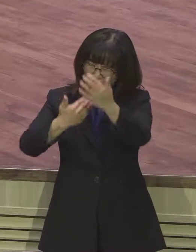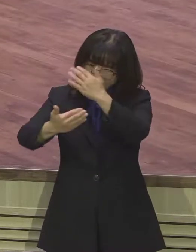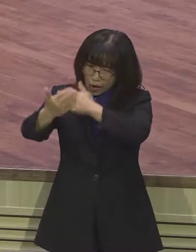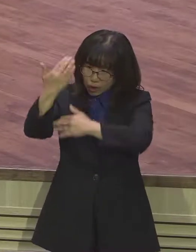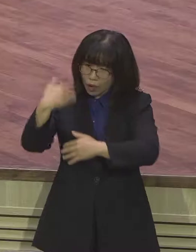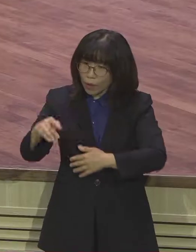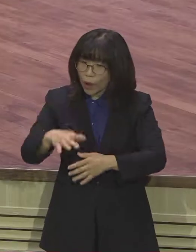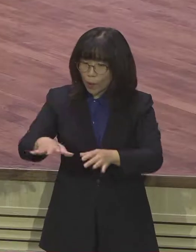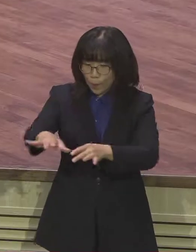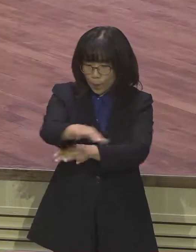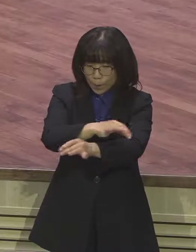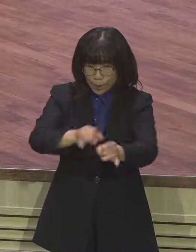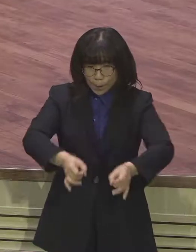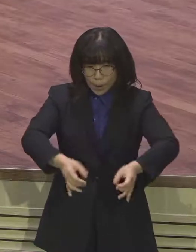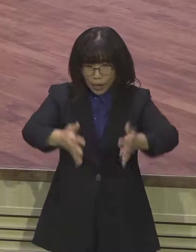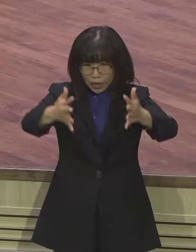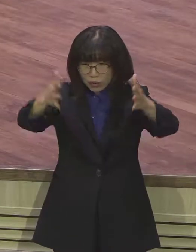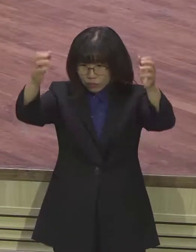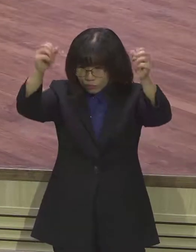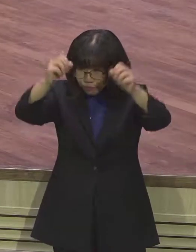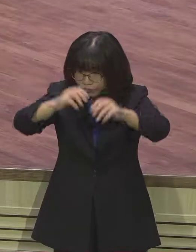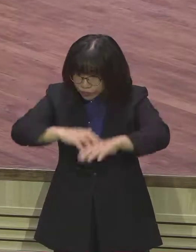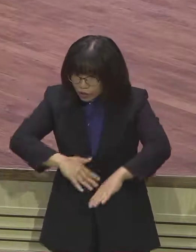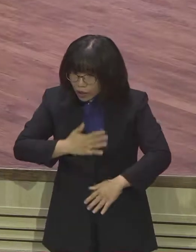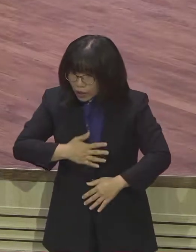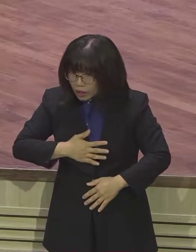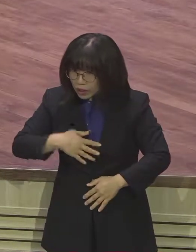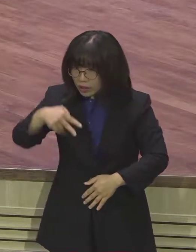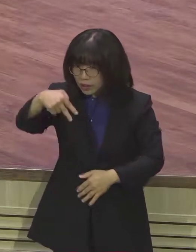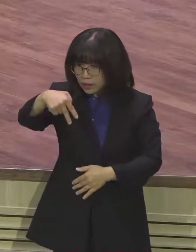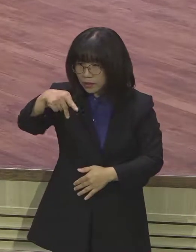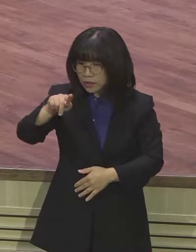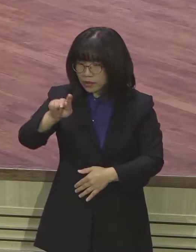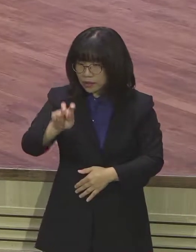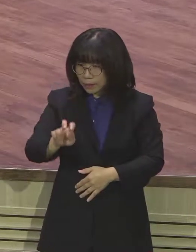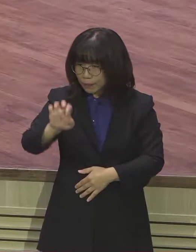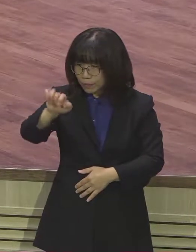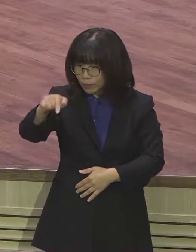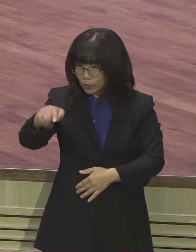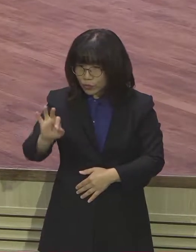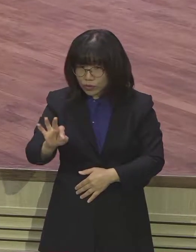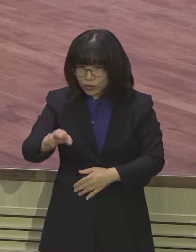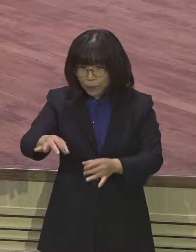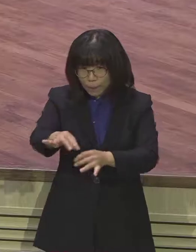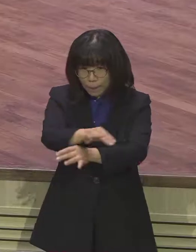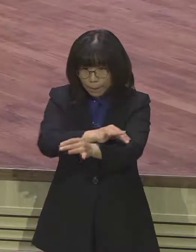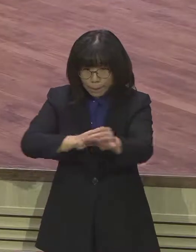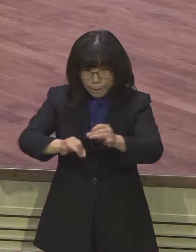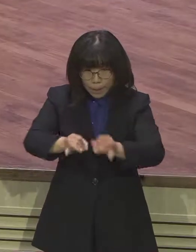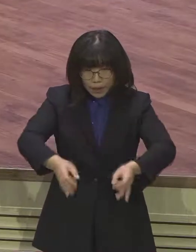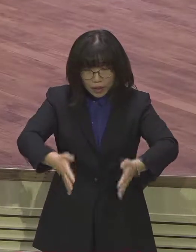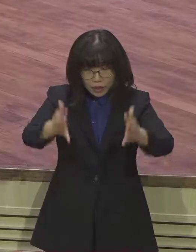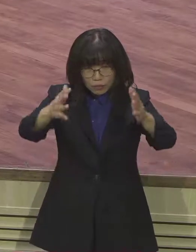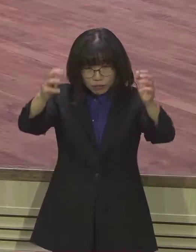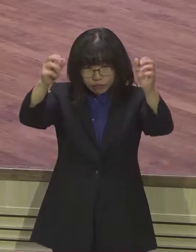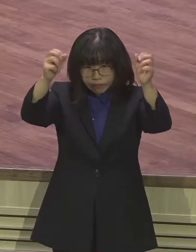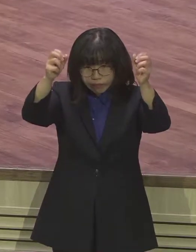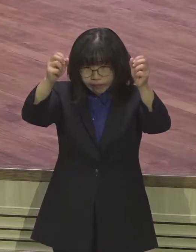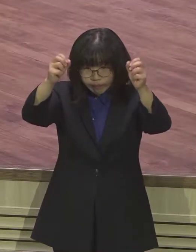날이거든요. 저는 그 당시 제가 직장에 다니고 있었습니다. 그래서 6시 퇴근 시간을 앞두고 기쁜 마음으로 막 퇴근 시간을 기다리고